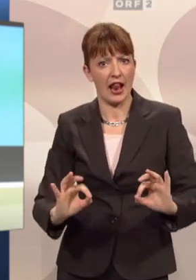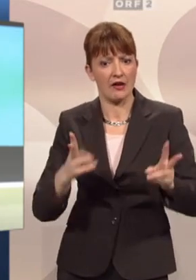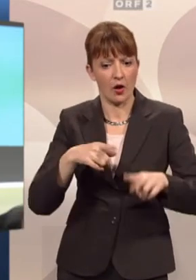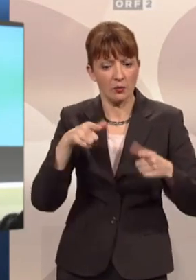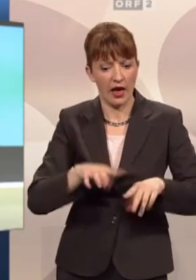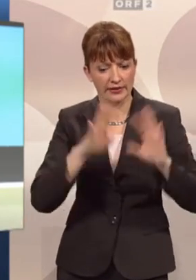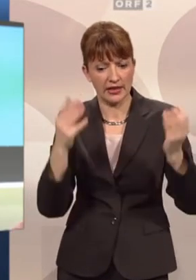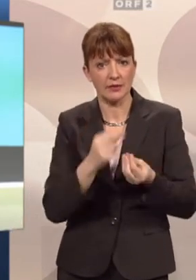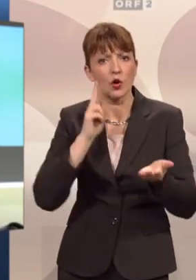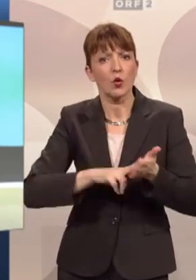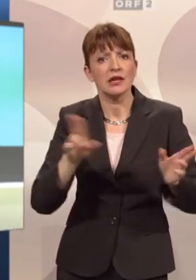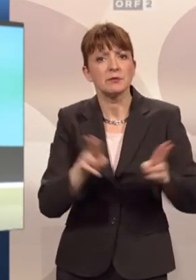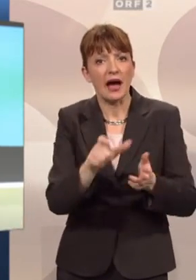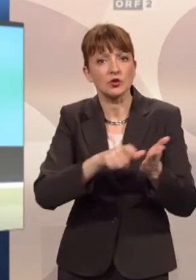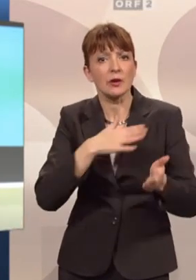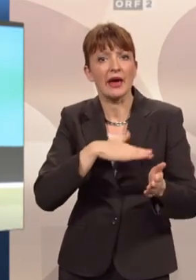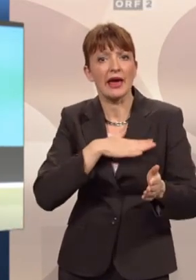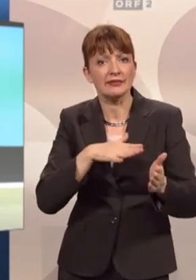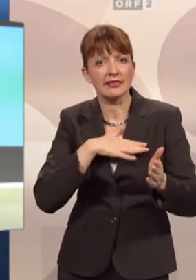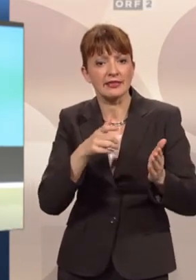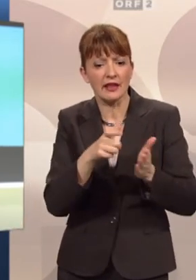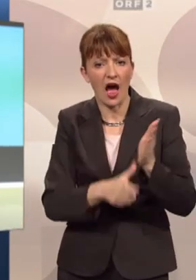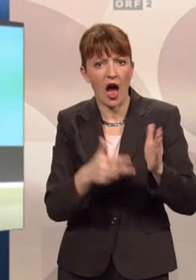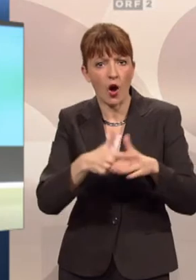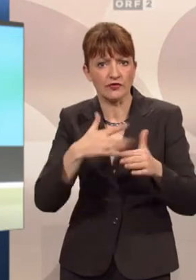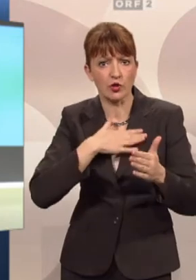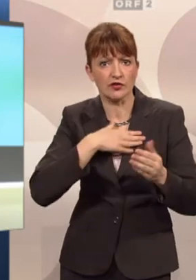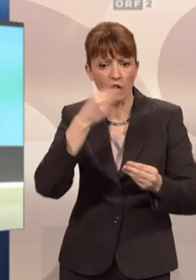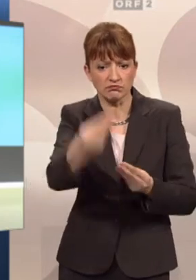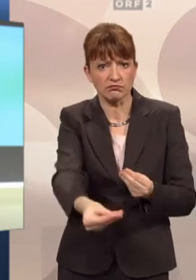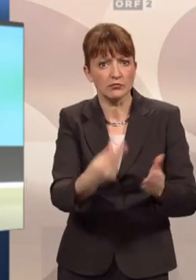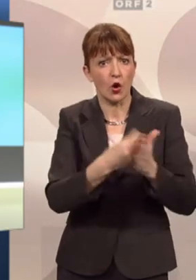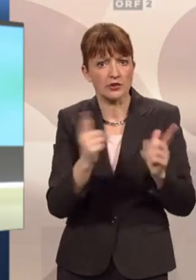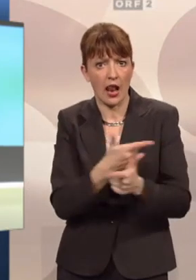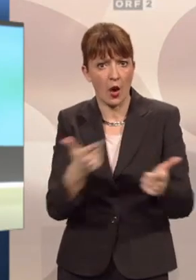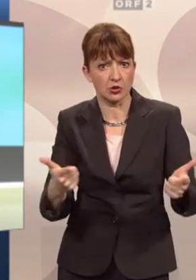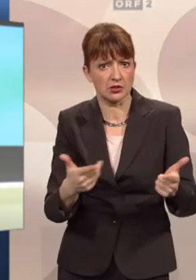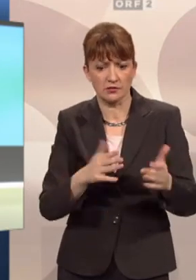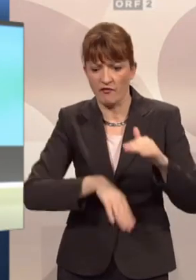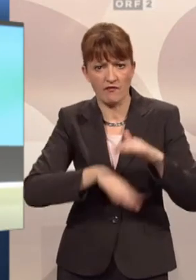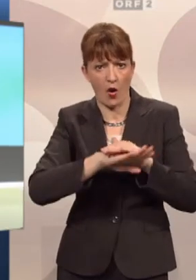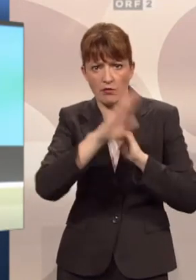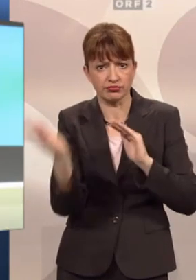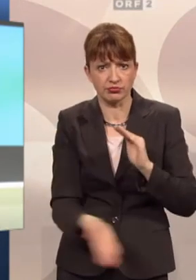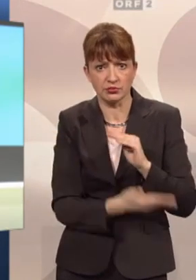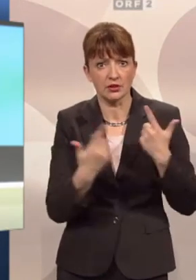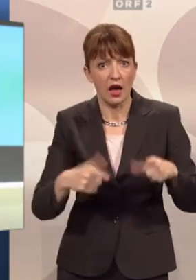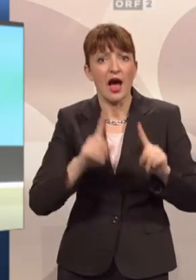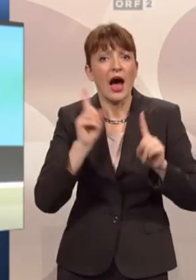in der gesamten Kurzparkzone mit seinem Behindertenausweis ja kostenlos und zeitlich unbeschränkt parken. Er dürfte nur eben nicht in den